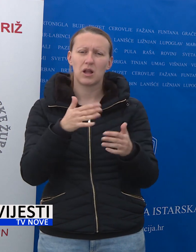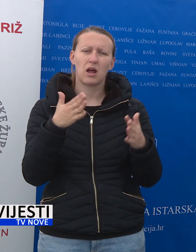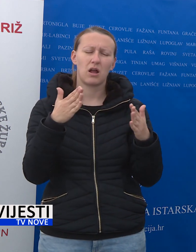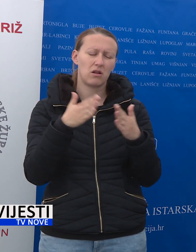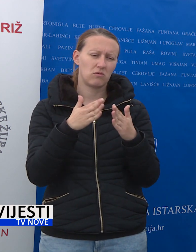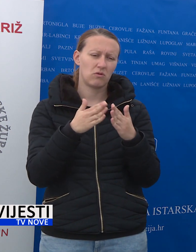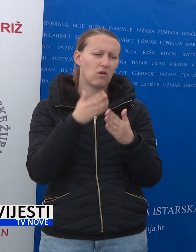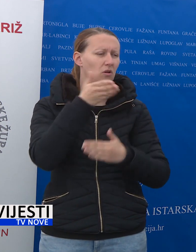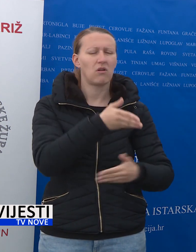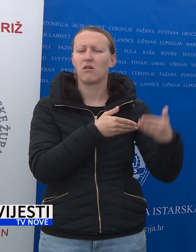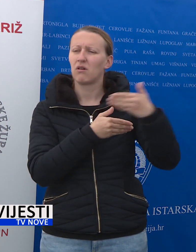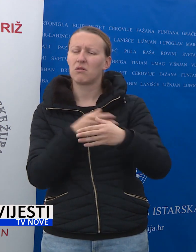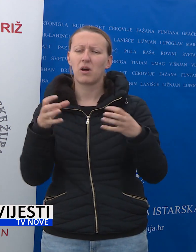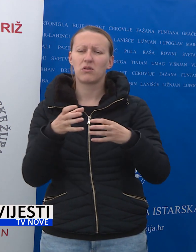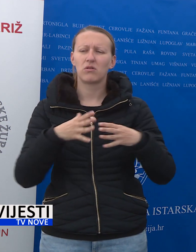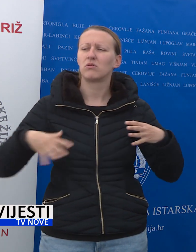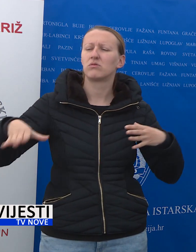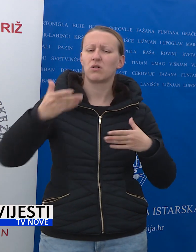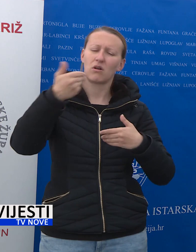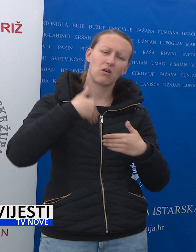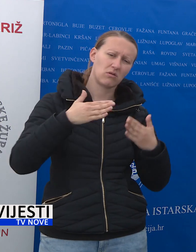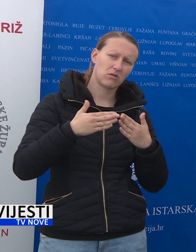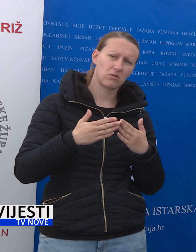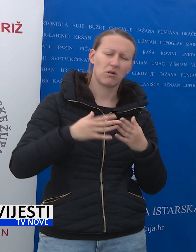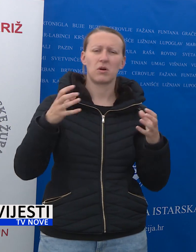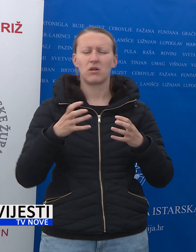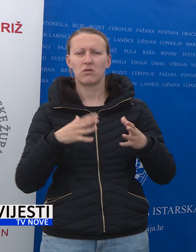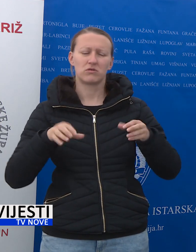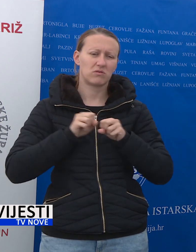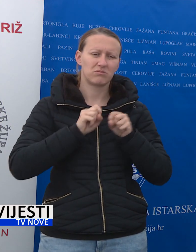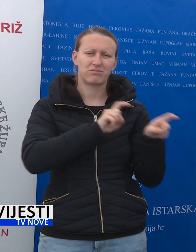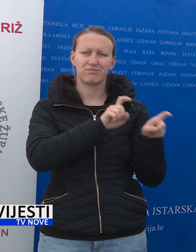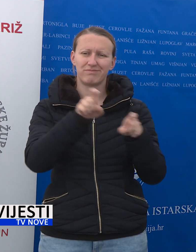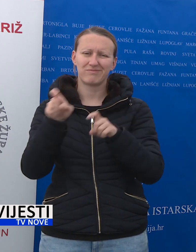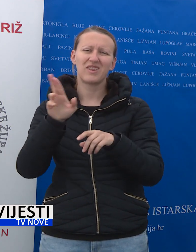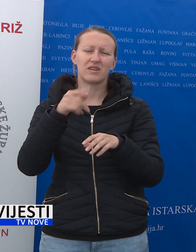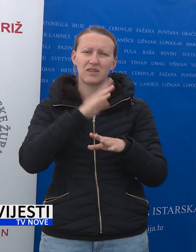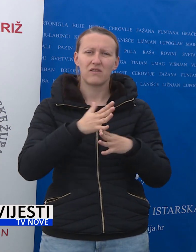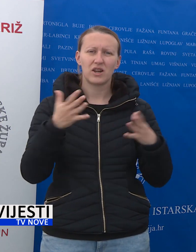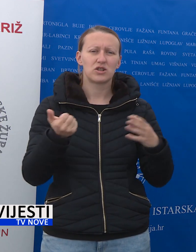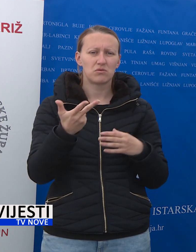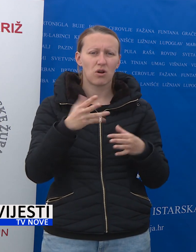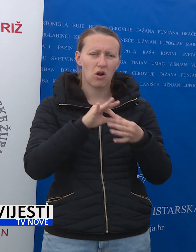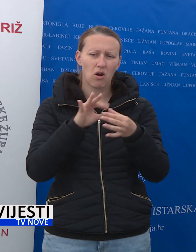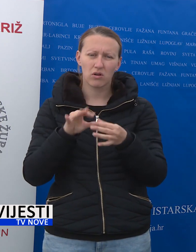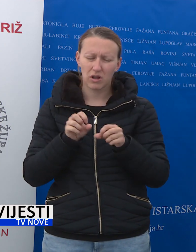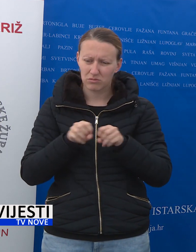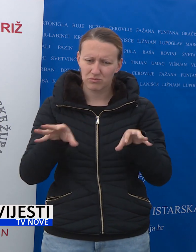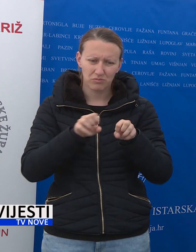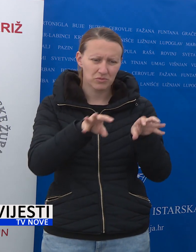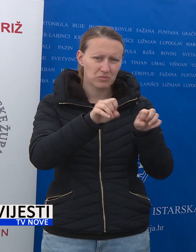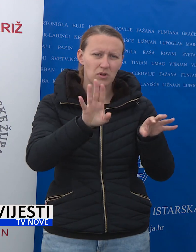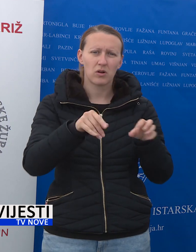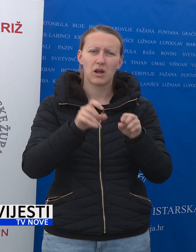ljudi skupljaju, druže u velikim grupama po kućama. Odnosno je zato što onda imamo sve veći broj kontakata, iz takih